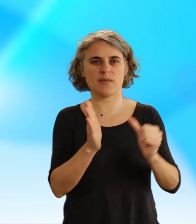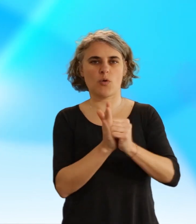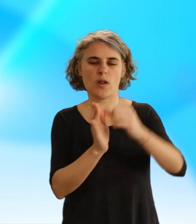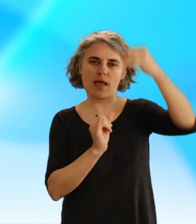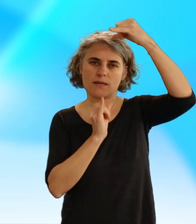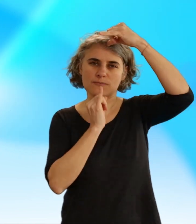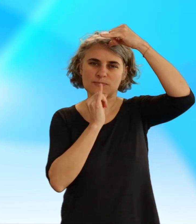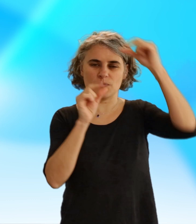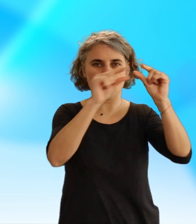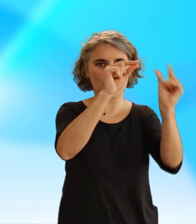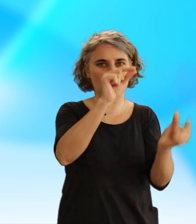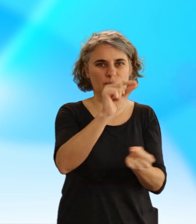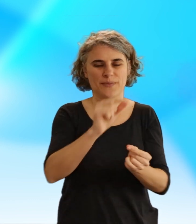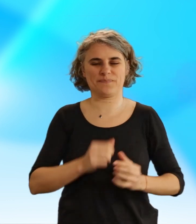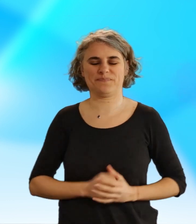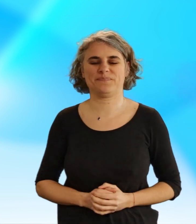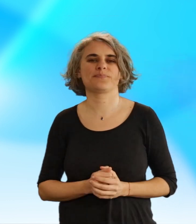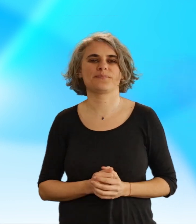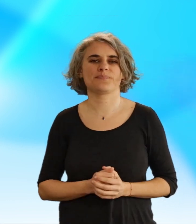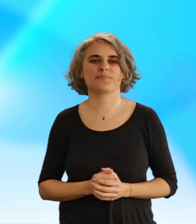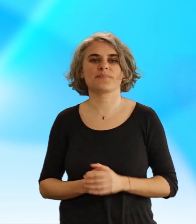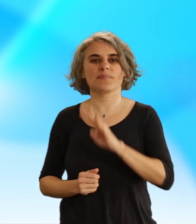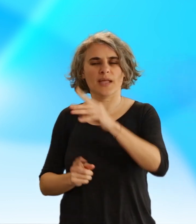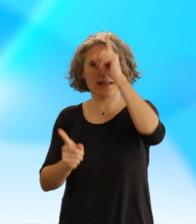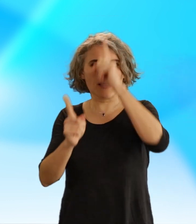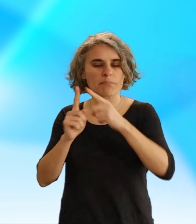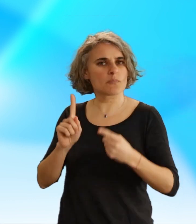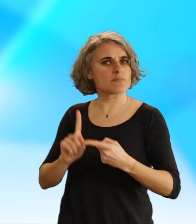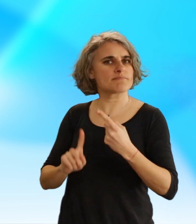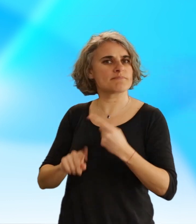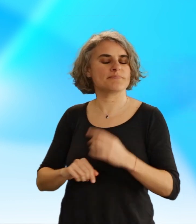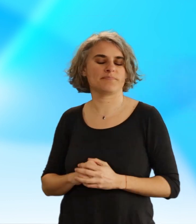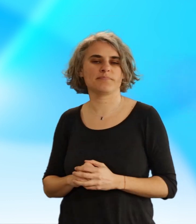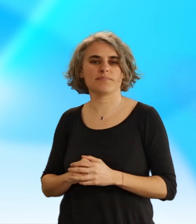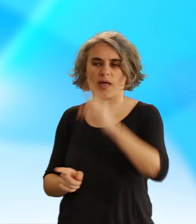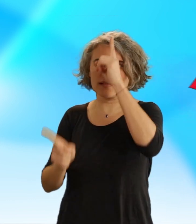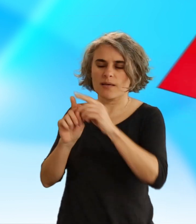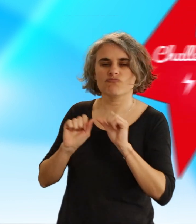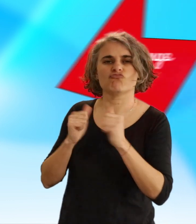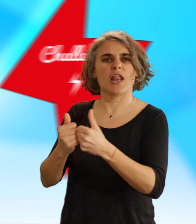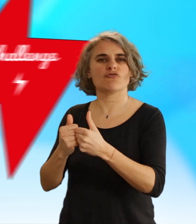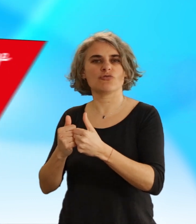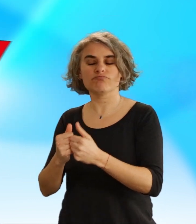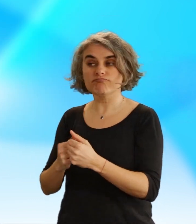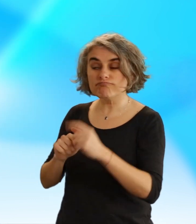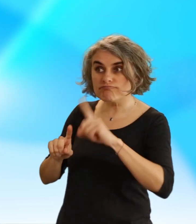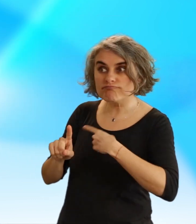est représenté par un croissant de lune. On retrouve aussi 4 catégories spéciales. Challenge, pour des questions